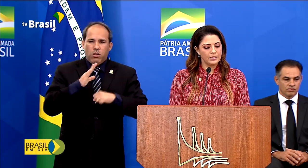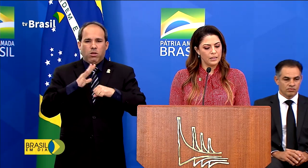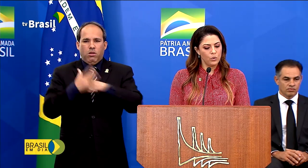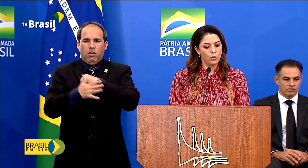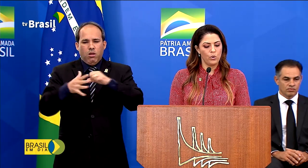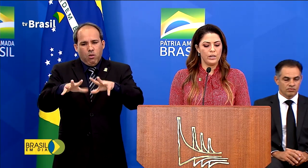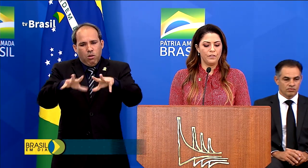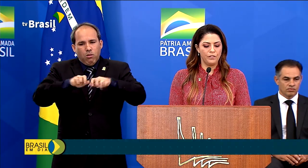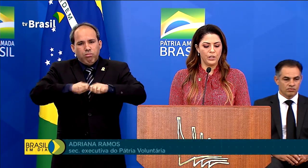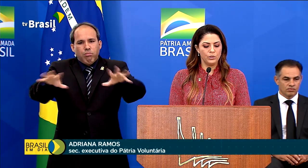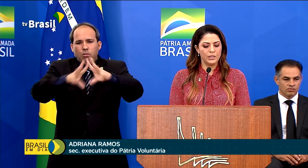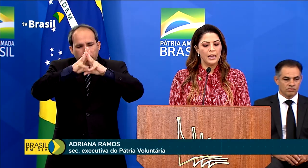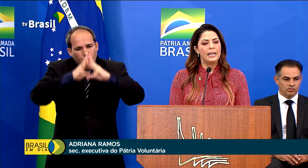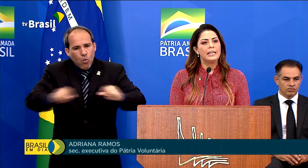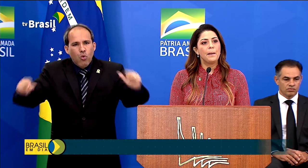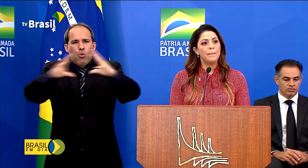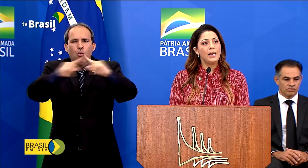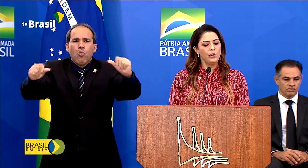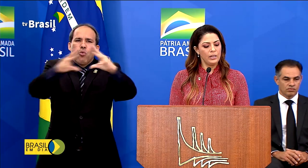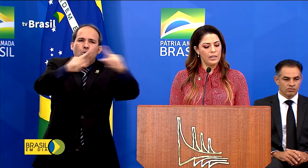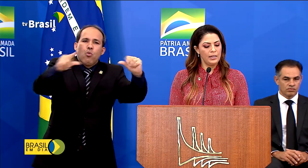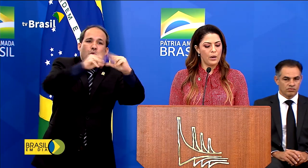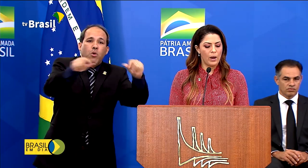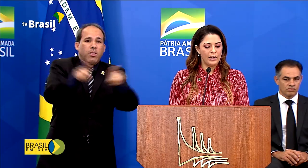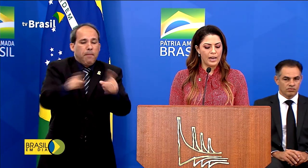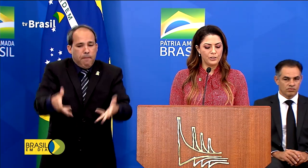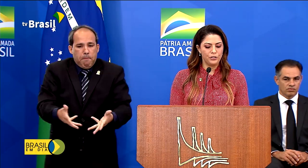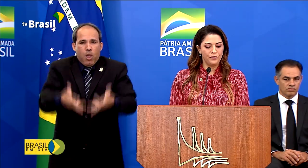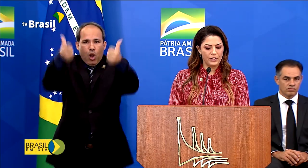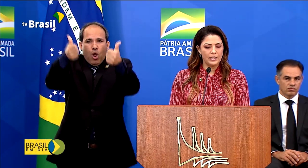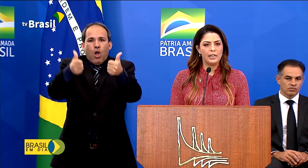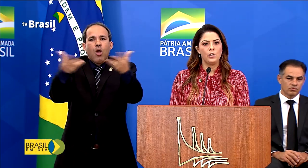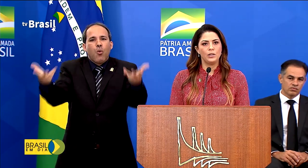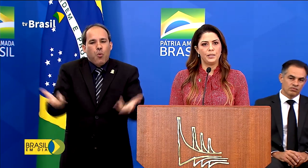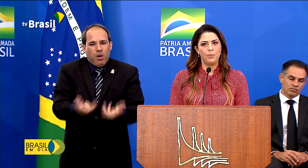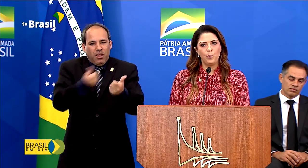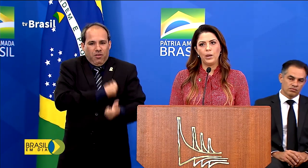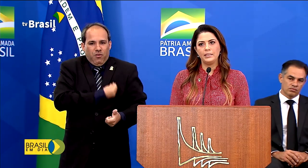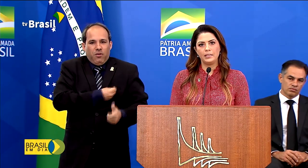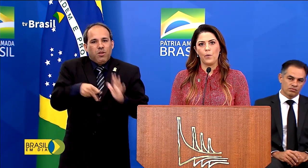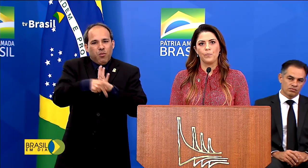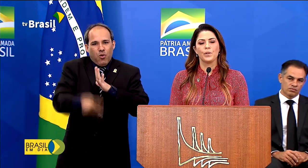propagação do coronavírus e na melhoria da qualidade de vida da nossa população. E aí